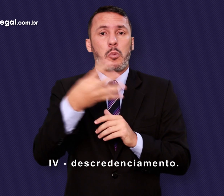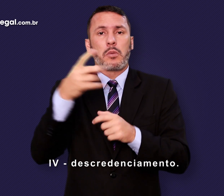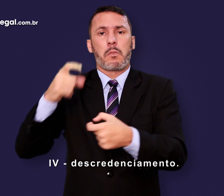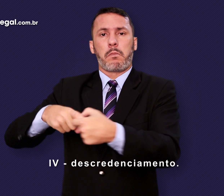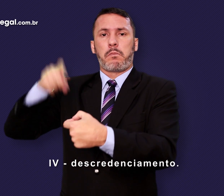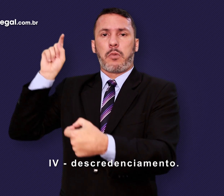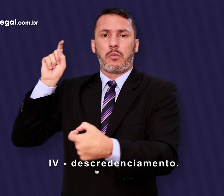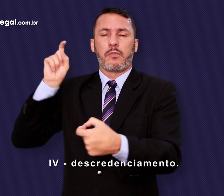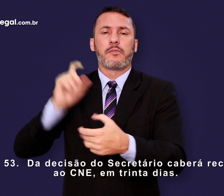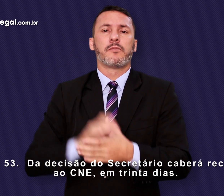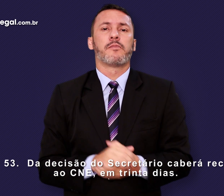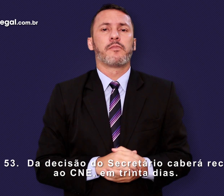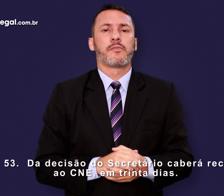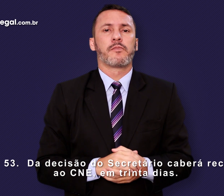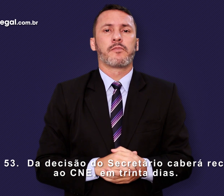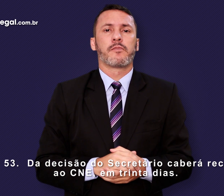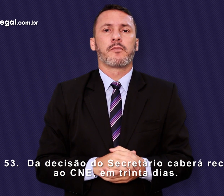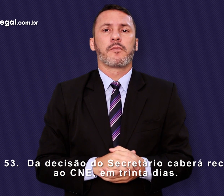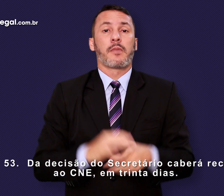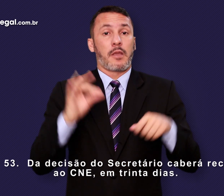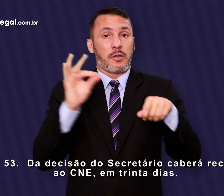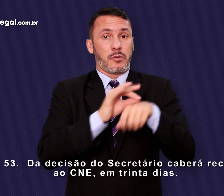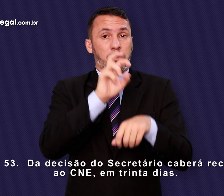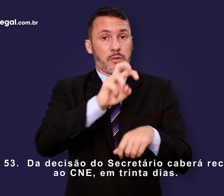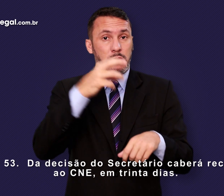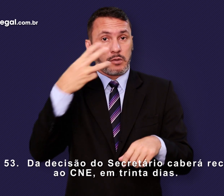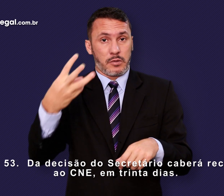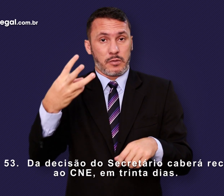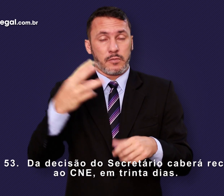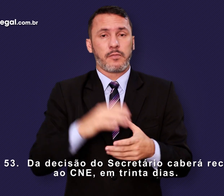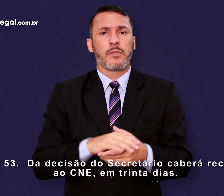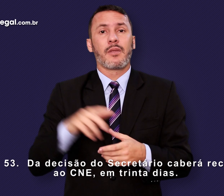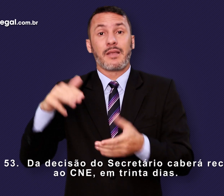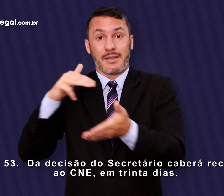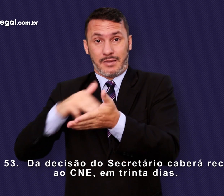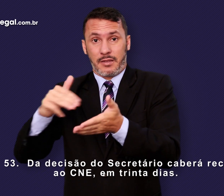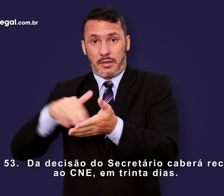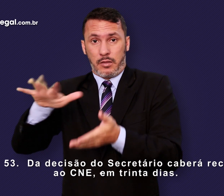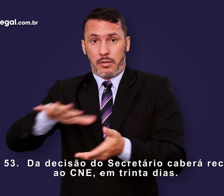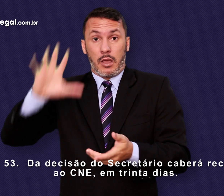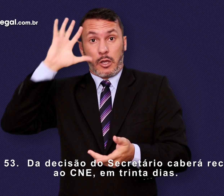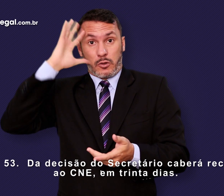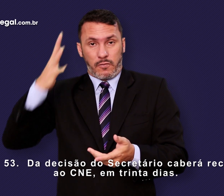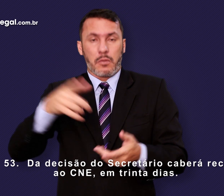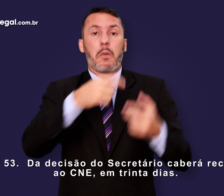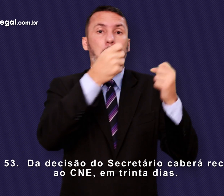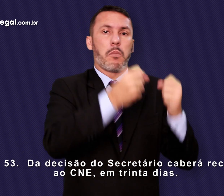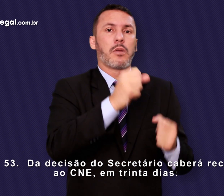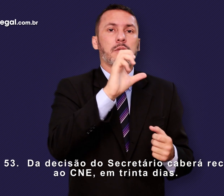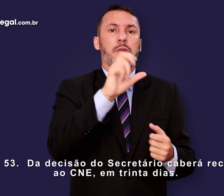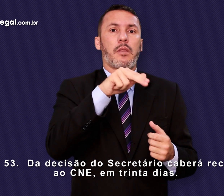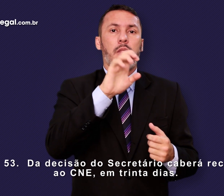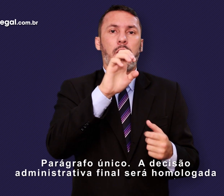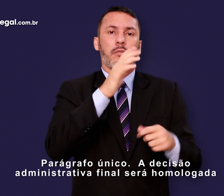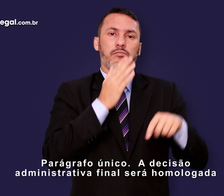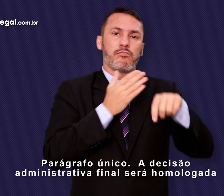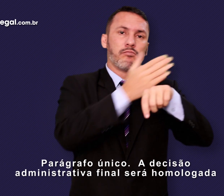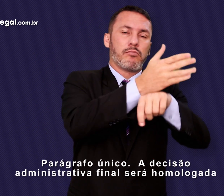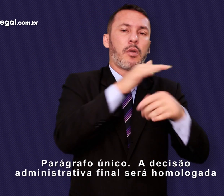Descredenciamento. Artigo 53. Da decisão do secretário caberá recurso ao CNE em 30 dias. Parágrafo único.